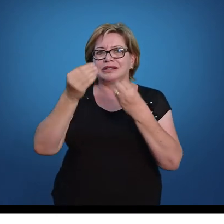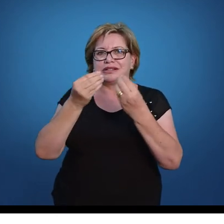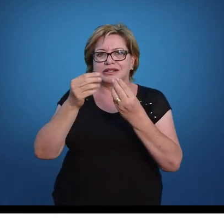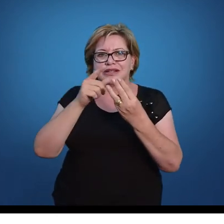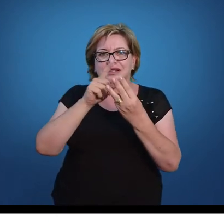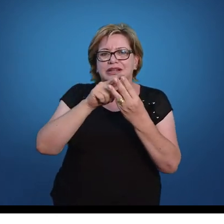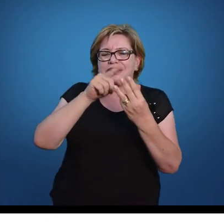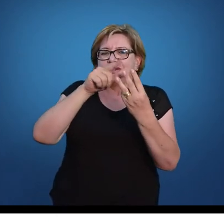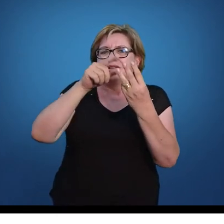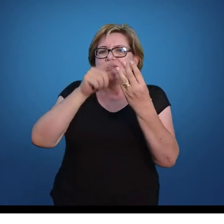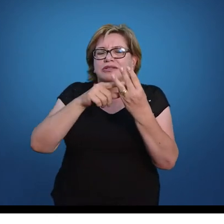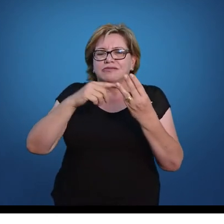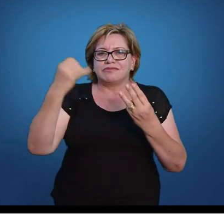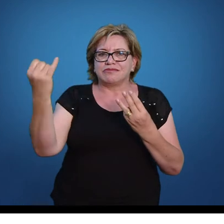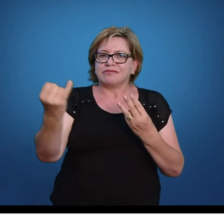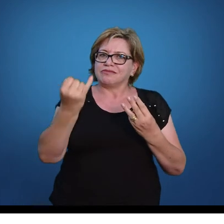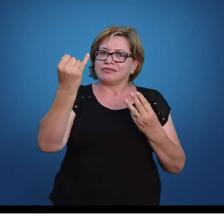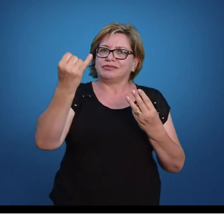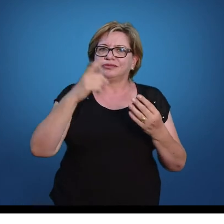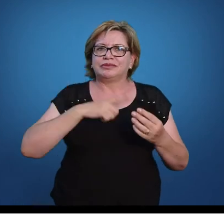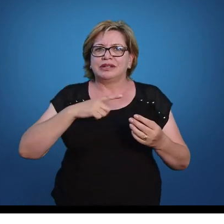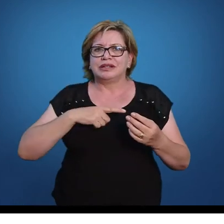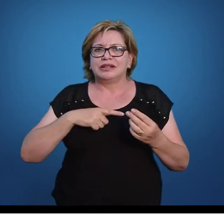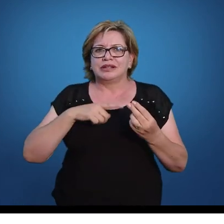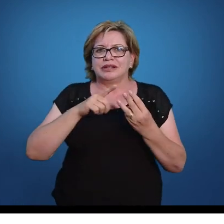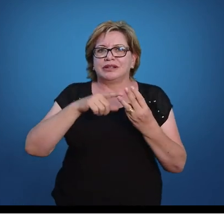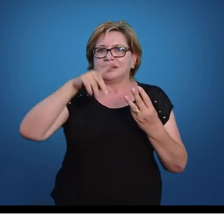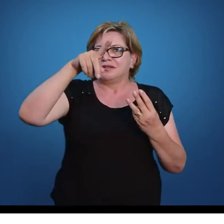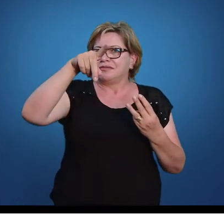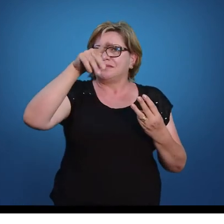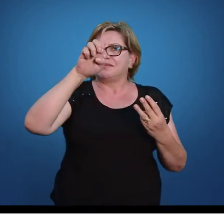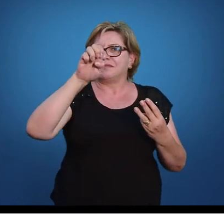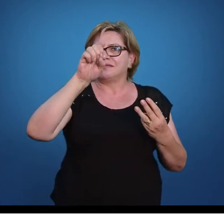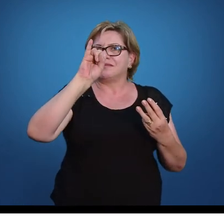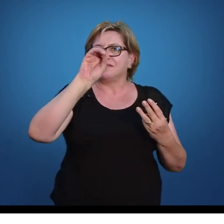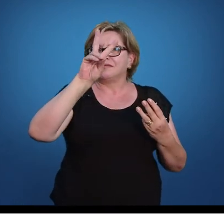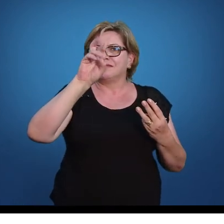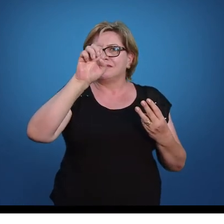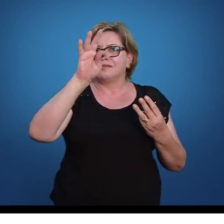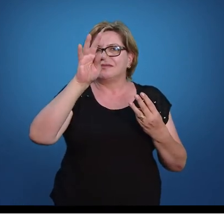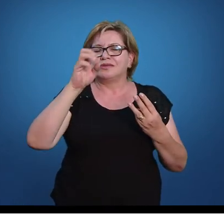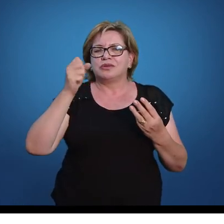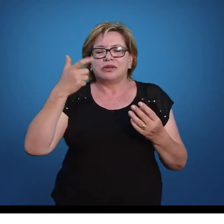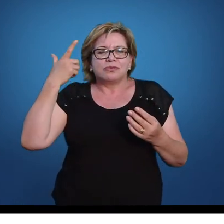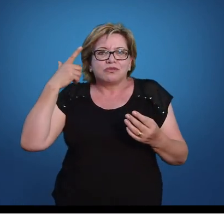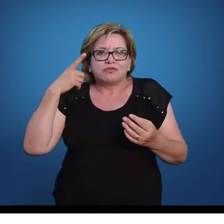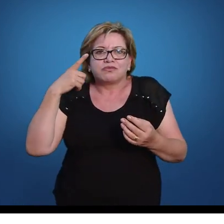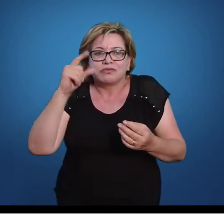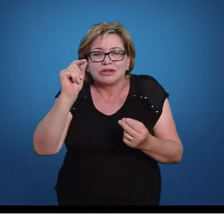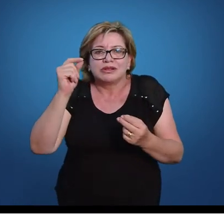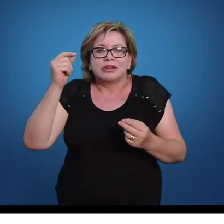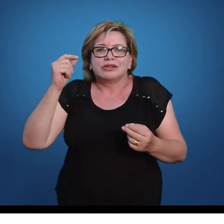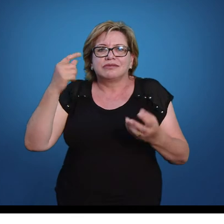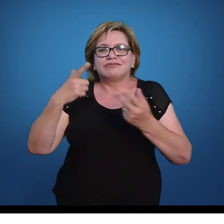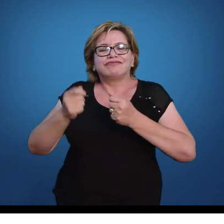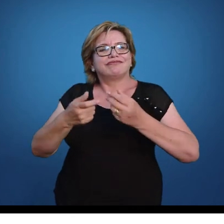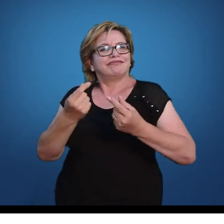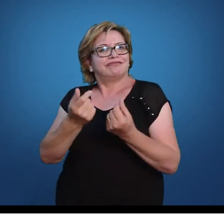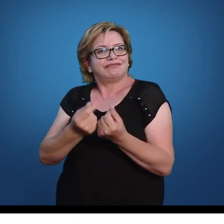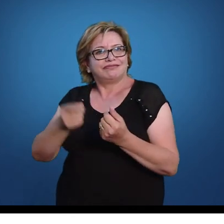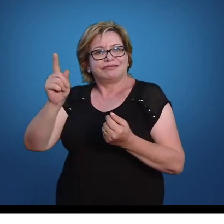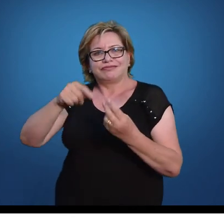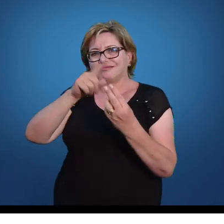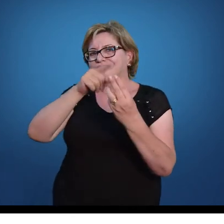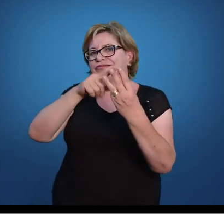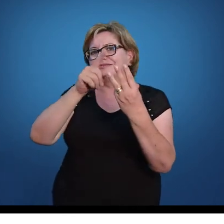taxa interna de retorno e payback, que é o período que se leva para recuperar um investimento, são as centrais.